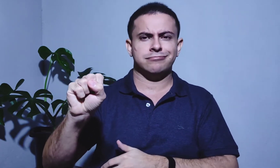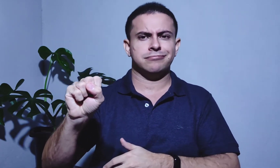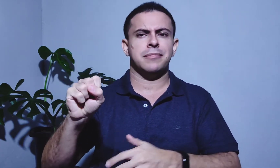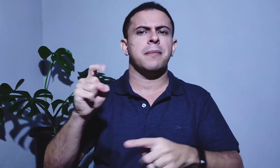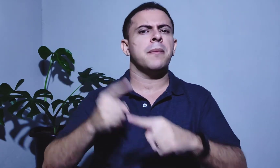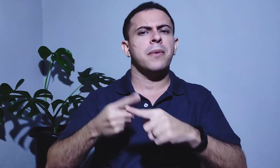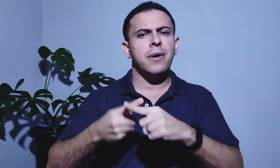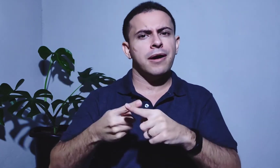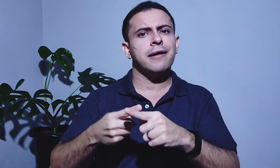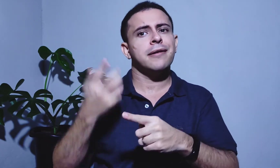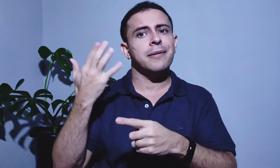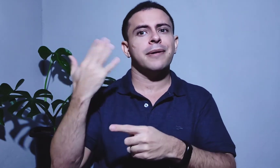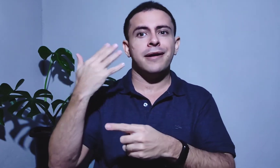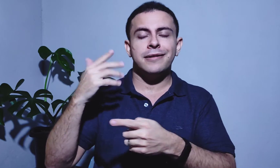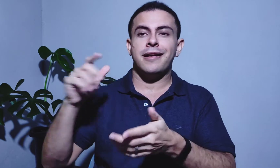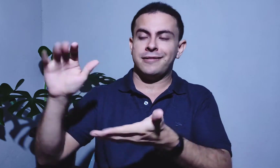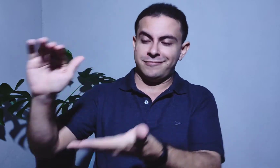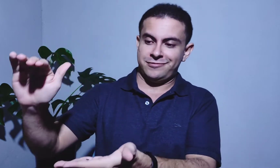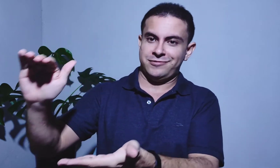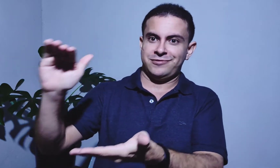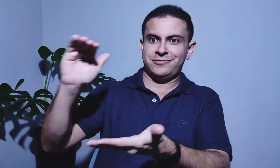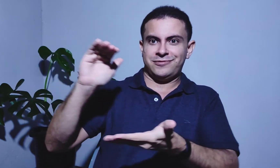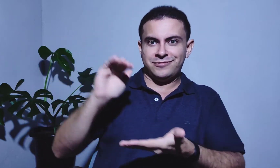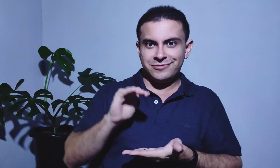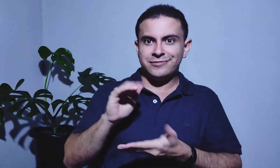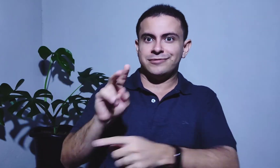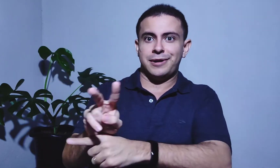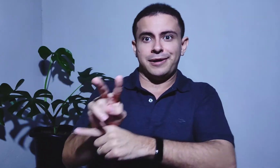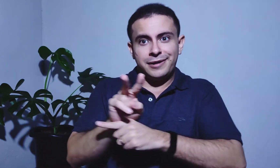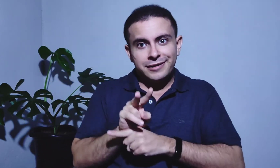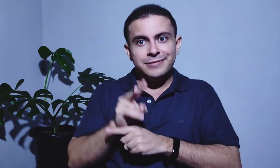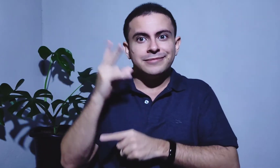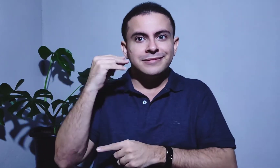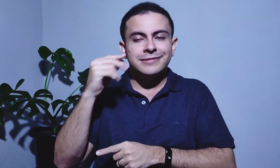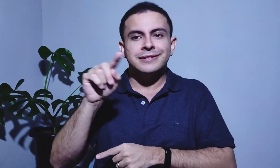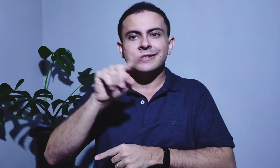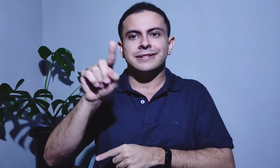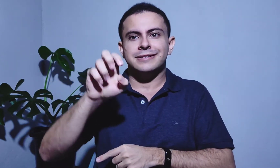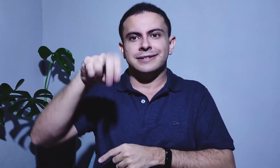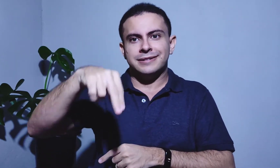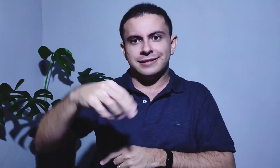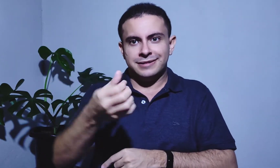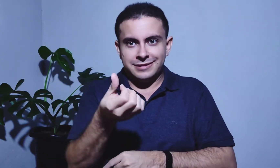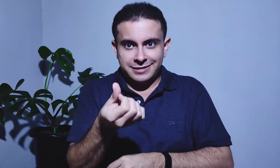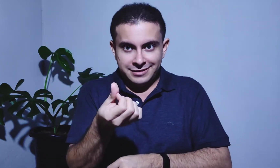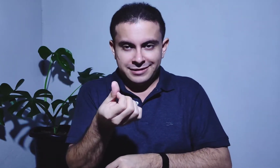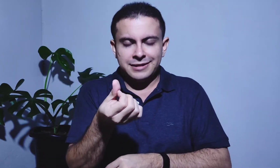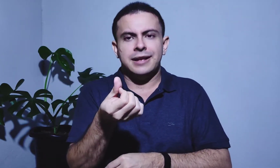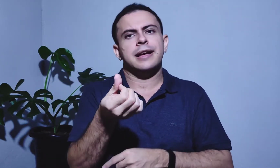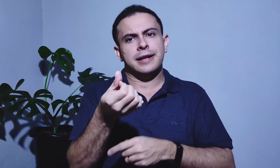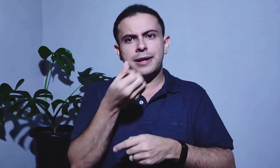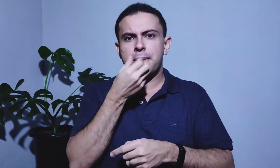apoiou de que forma? Ela emprestou aqui para mim, para o canal, emprestou o Zenfone 6, para que